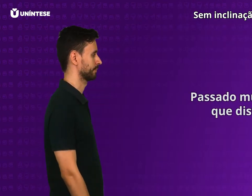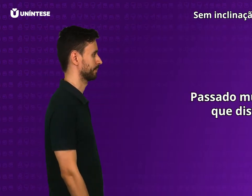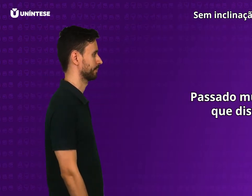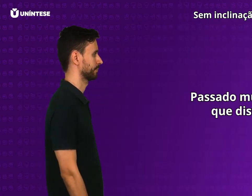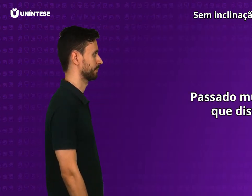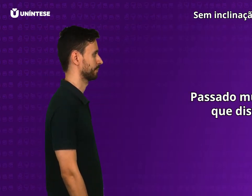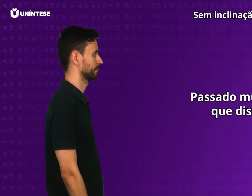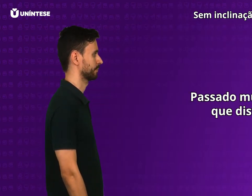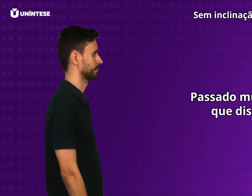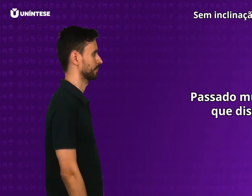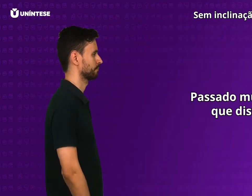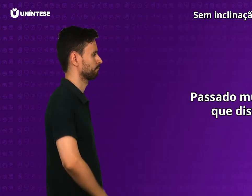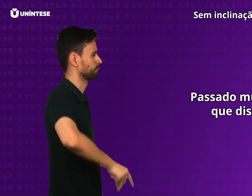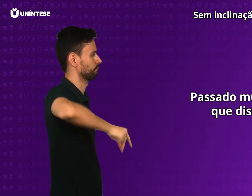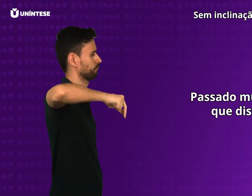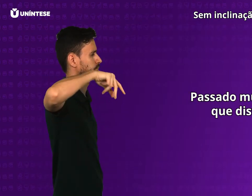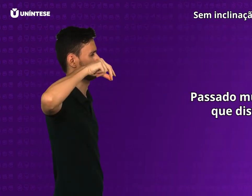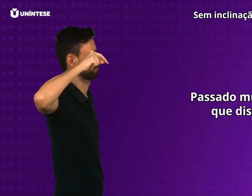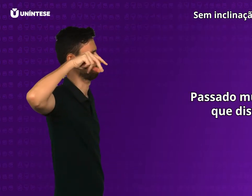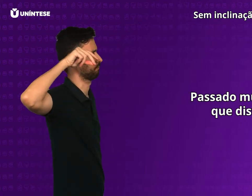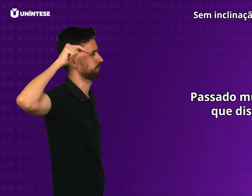Passado muito mais que distante.